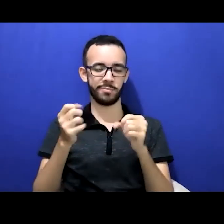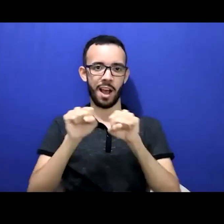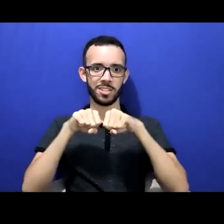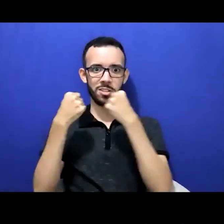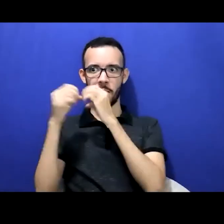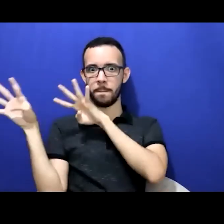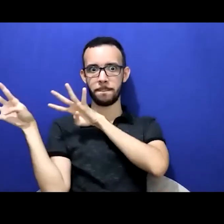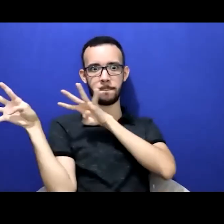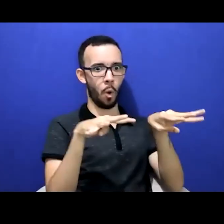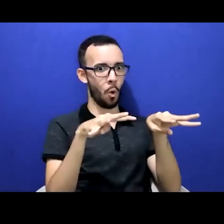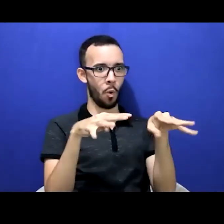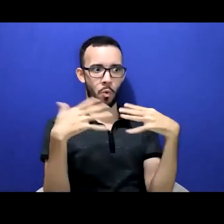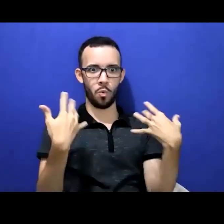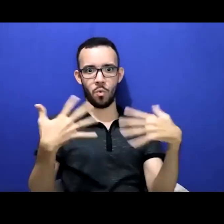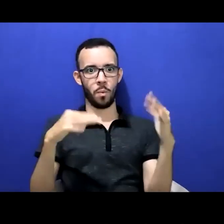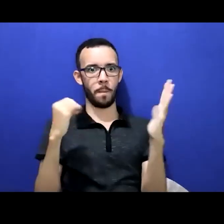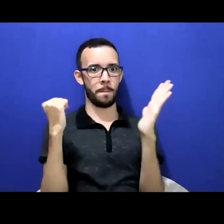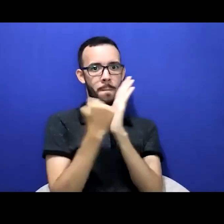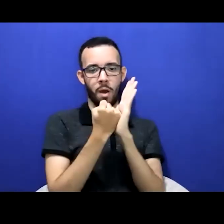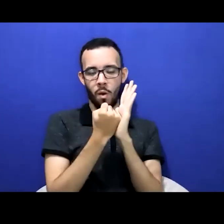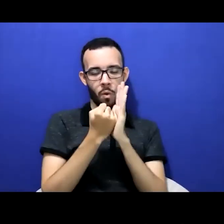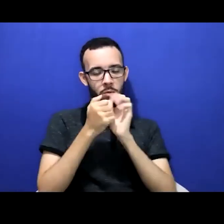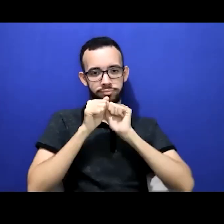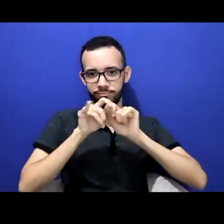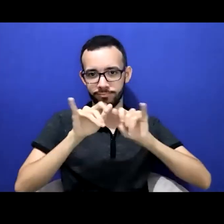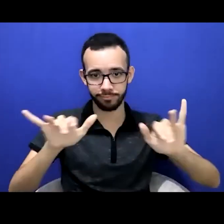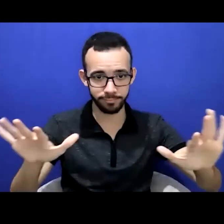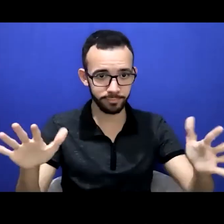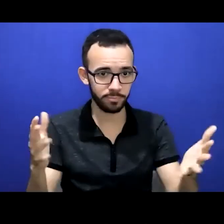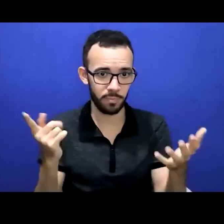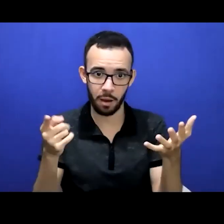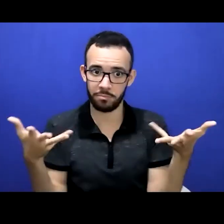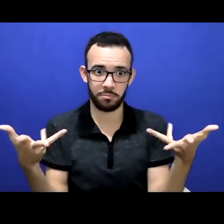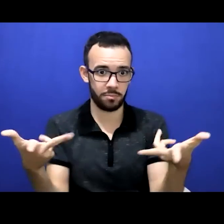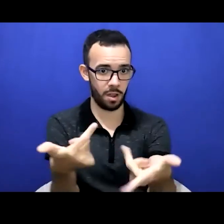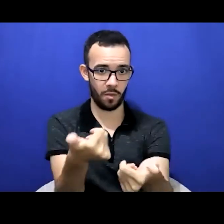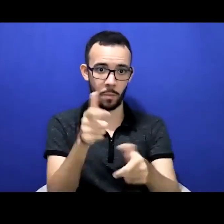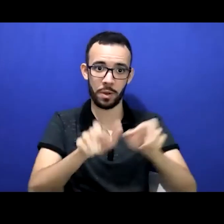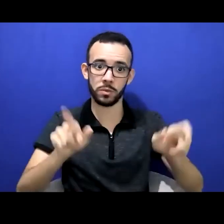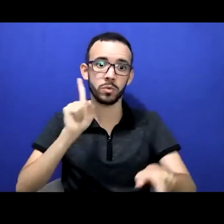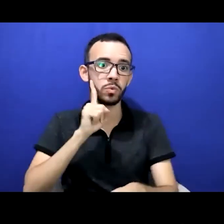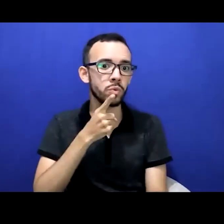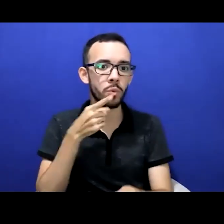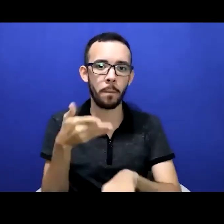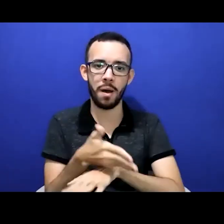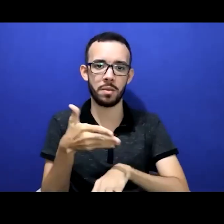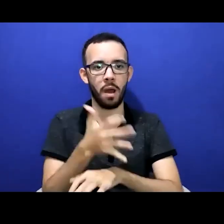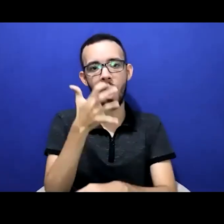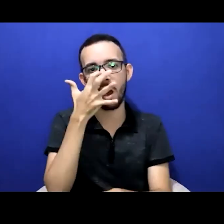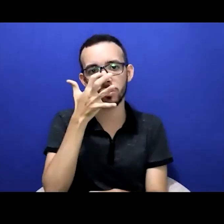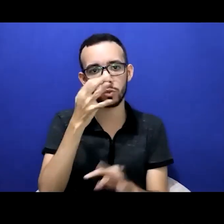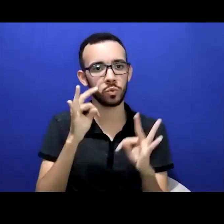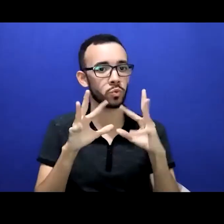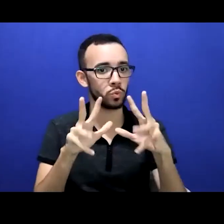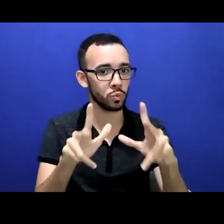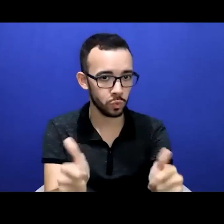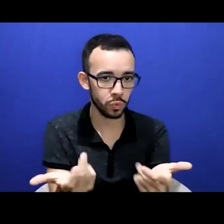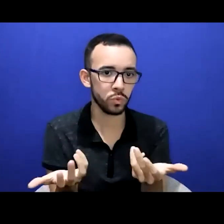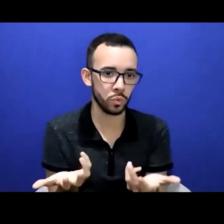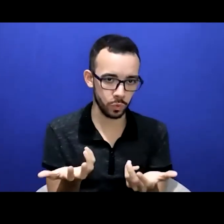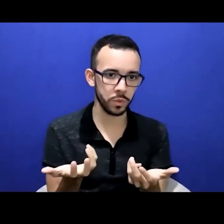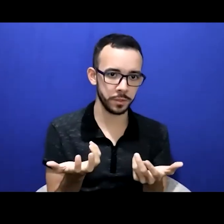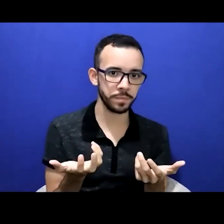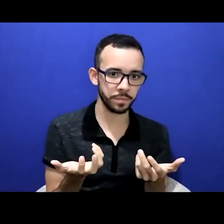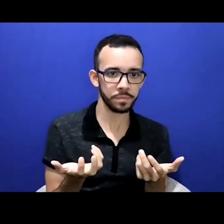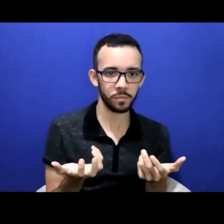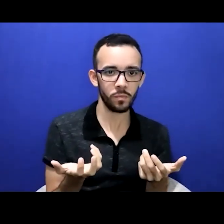a gente vê muito intérprete de Libras hoje em lives e isso marcou muito esse início da pandemia e os